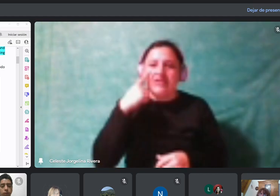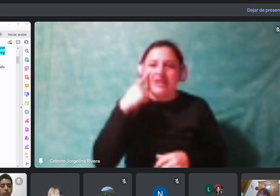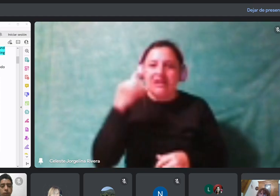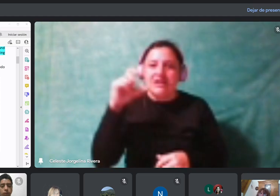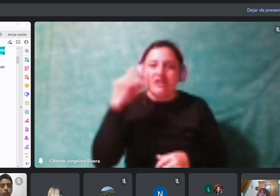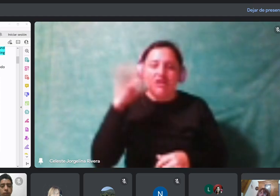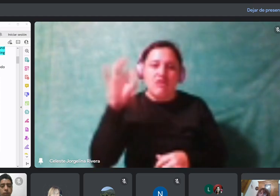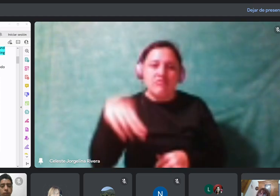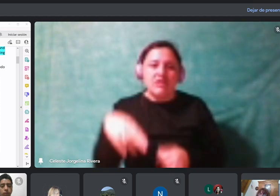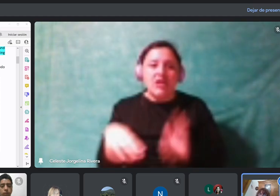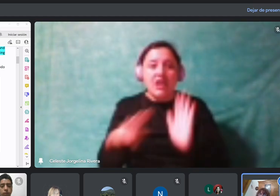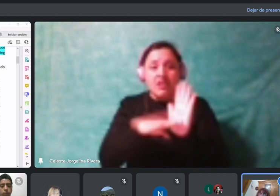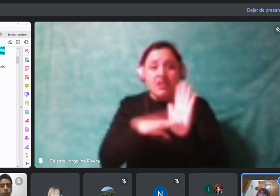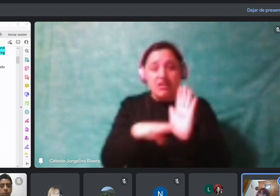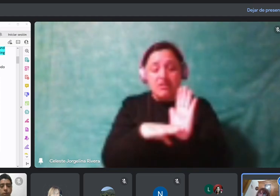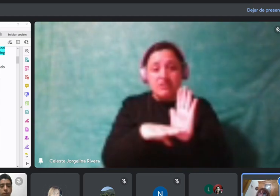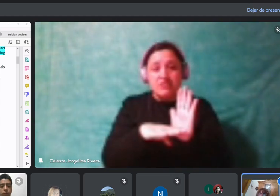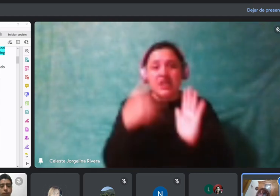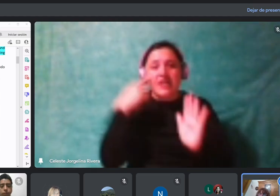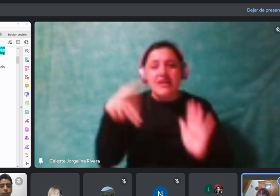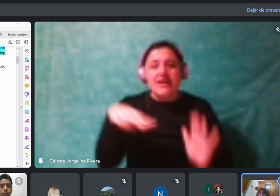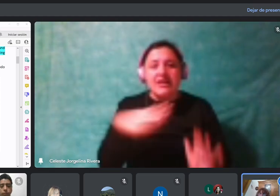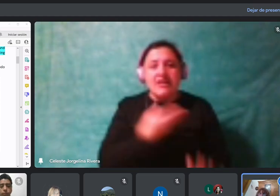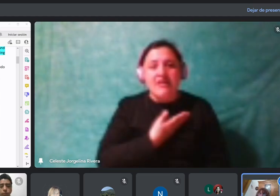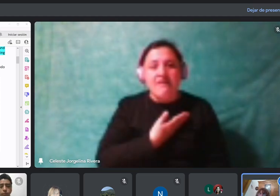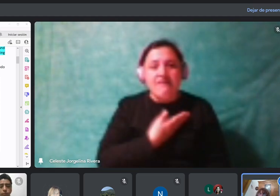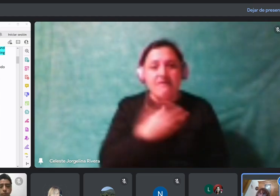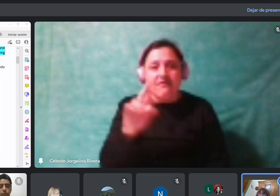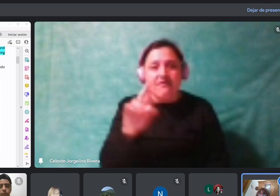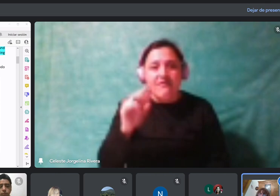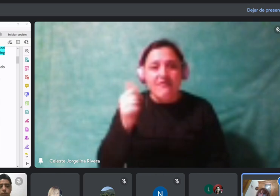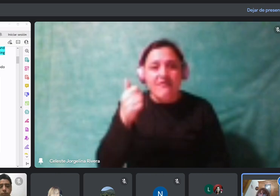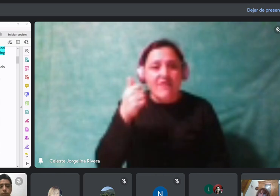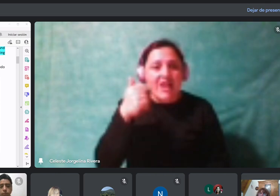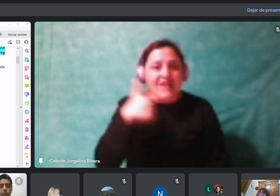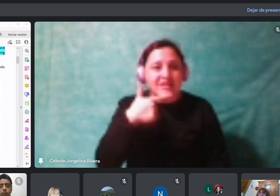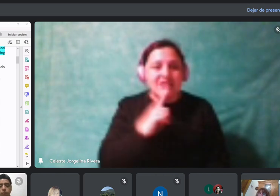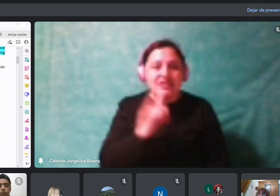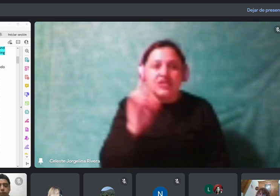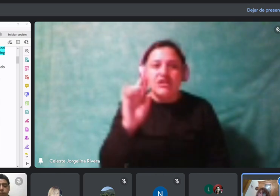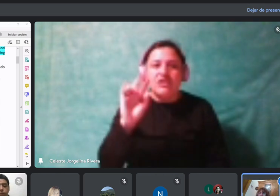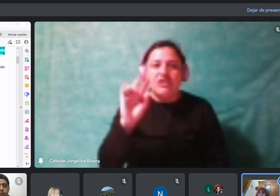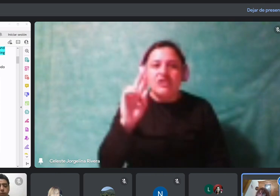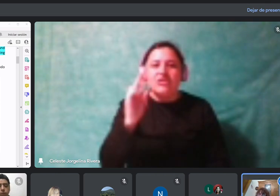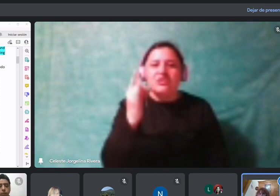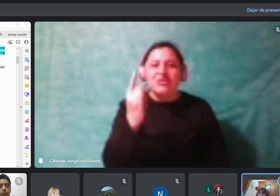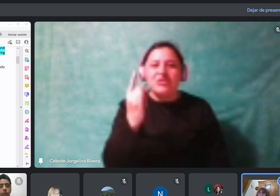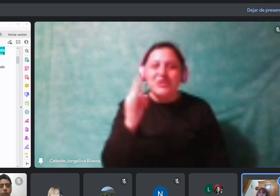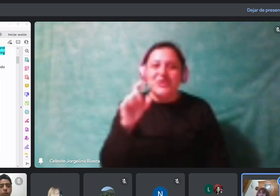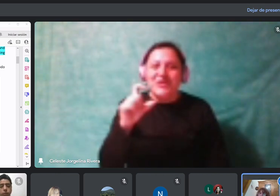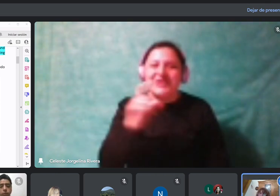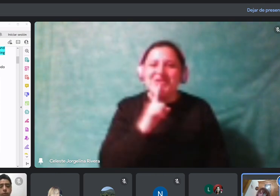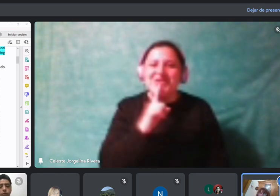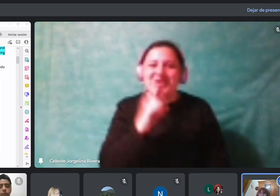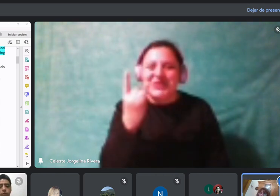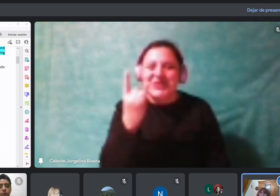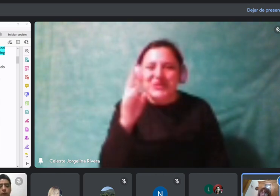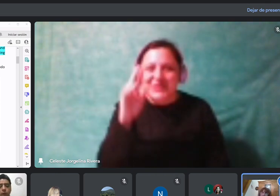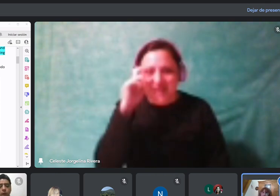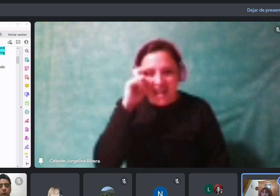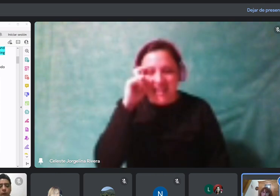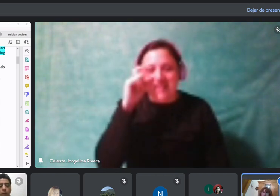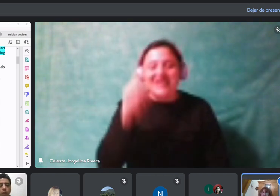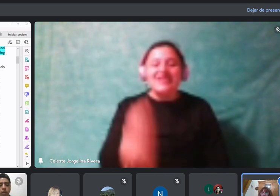Sustantivo. Sustantivo. Sustantivo. ¿Tiene sufijo? URE. URE. Muy bien. Policies.